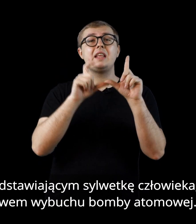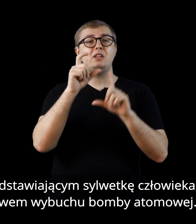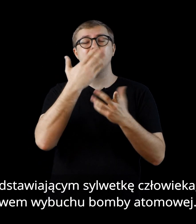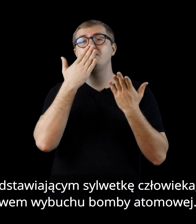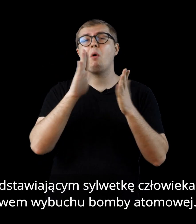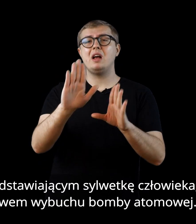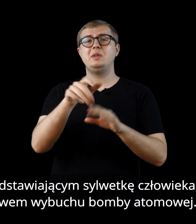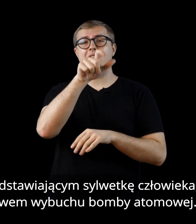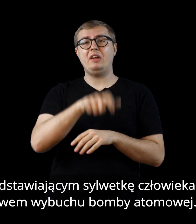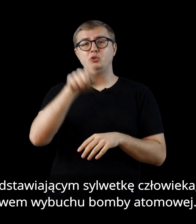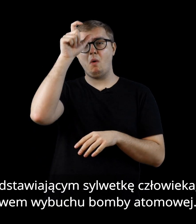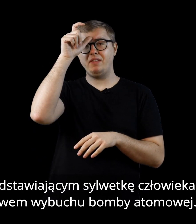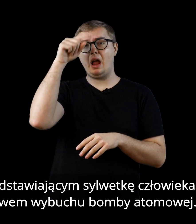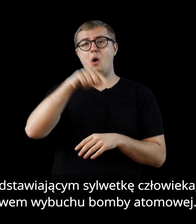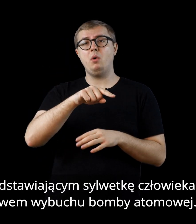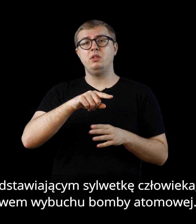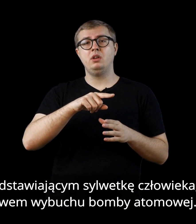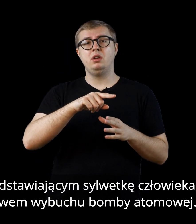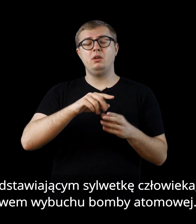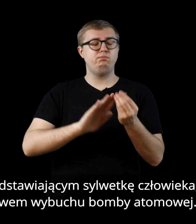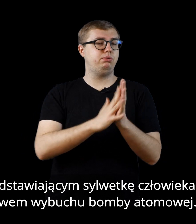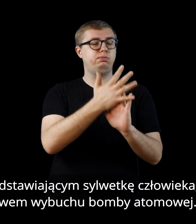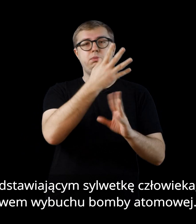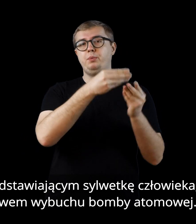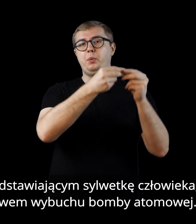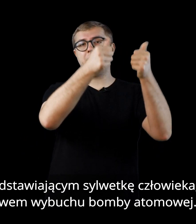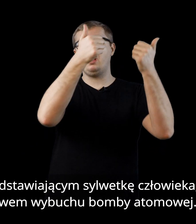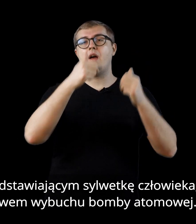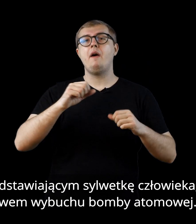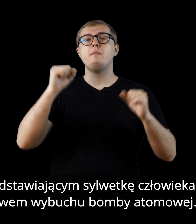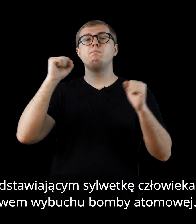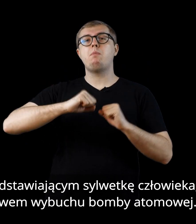przedstawiającym sylwetkę człowieka, który wyparował pod wpływem wybuchu bomby atomowej.